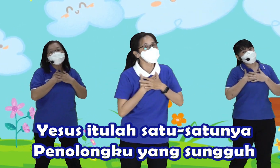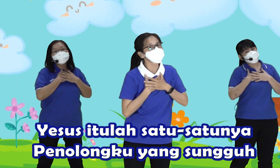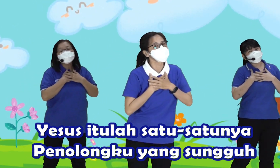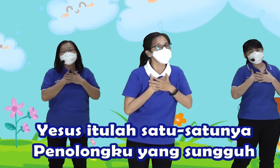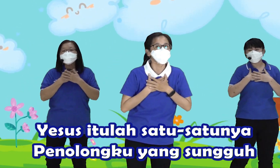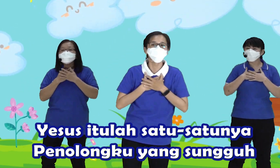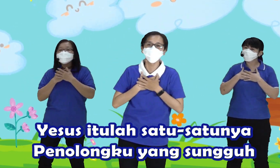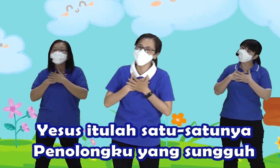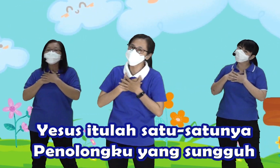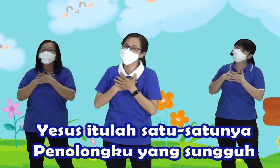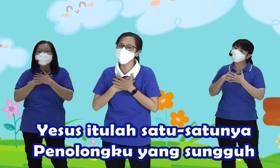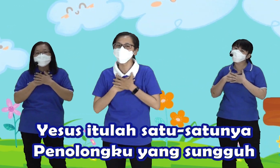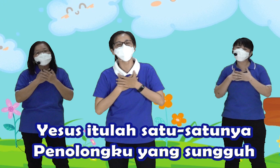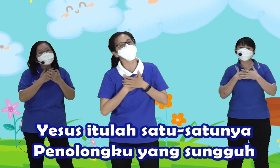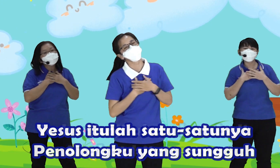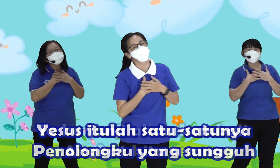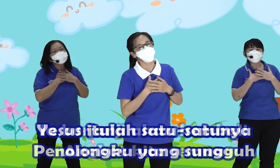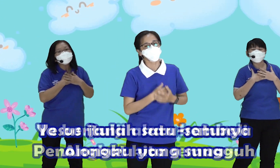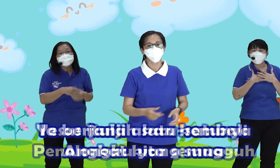akan kembali